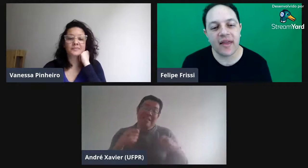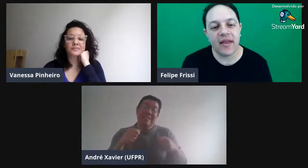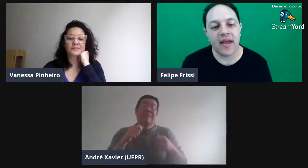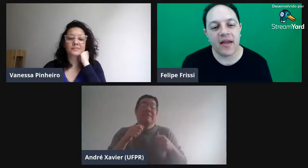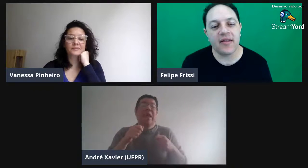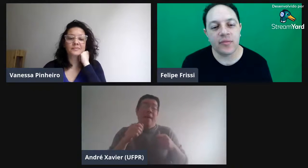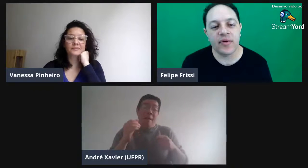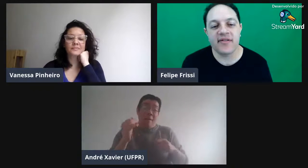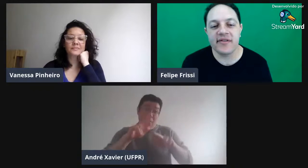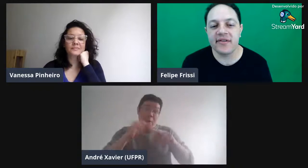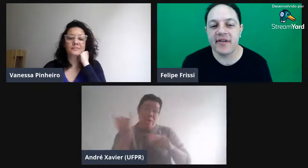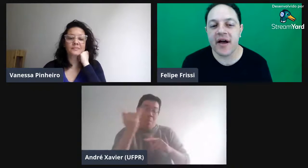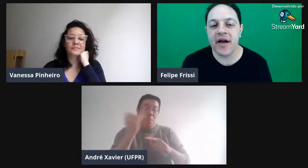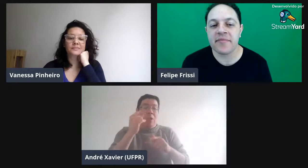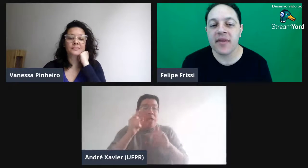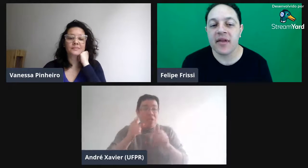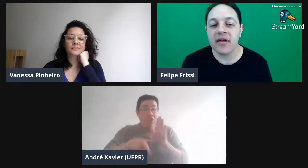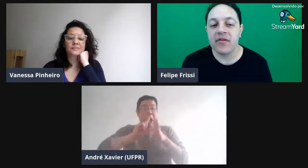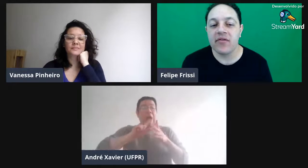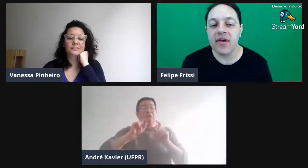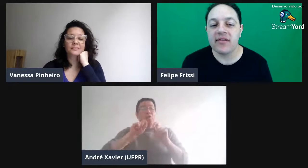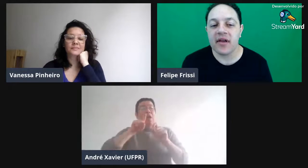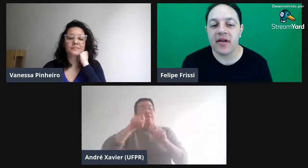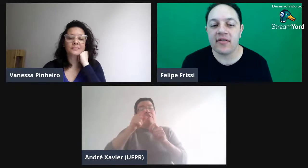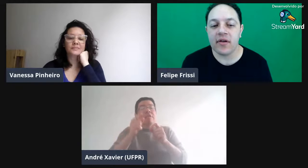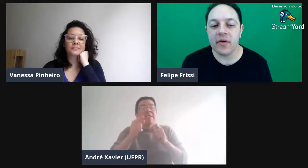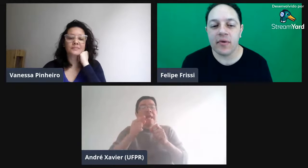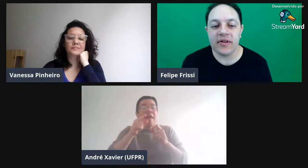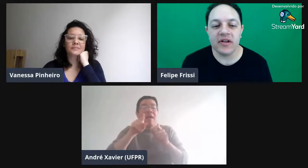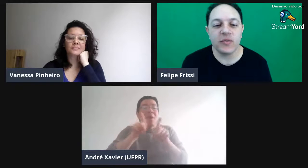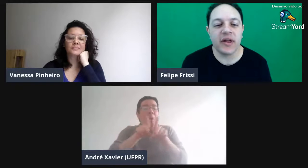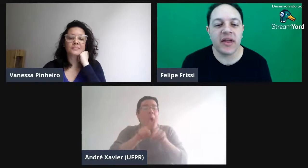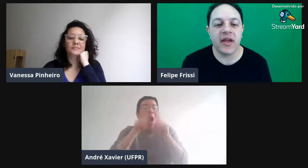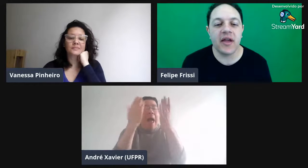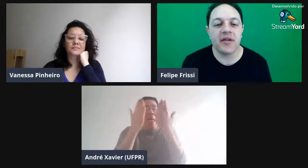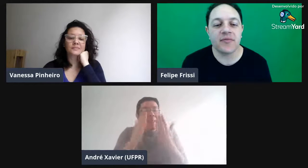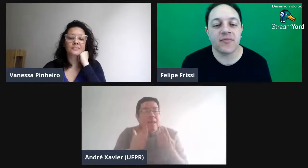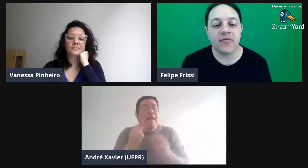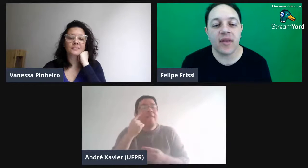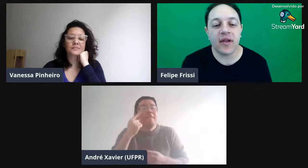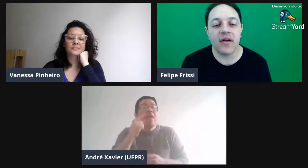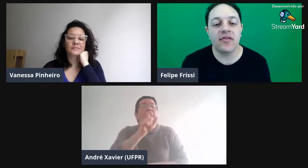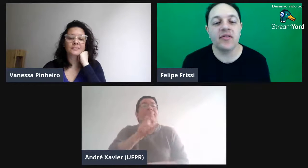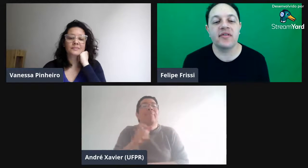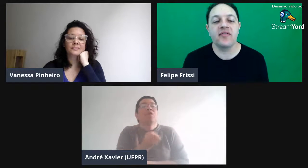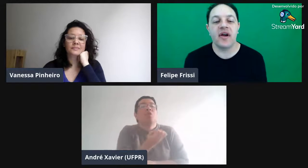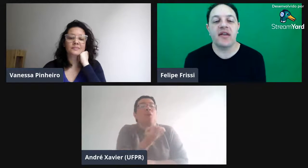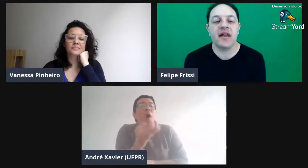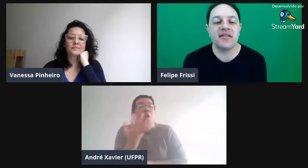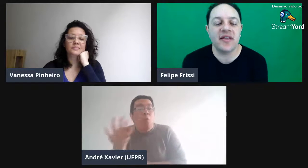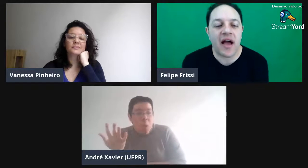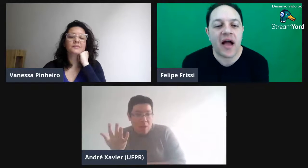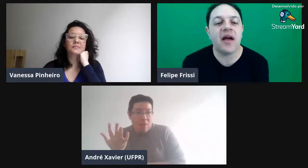É, então, precisa ver essa questão importante, porque antes você vai analisar